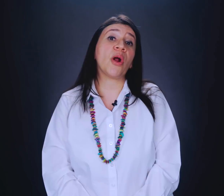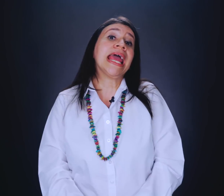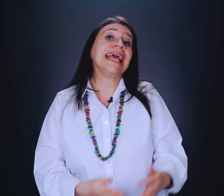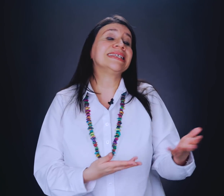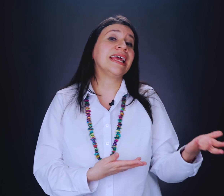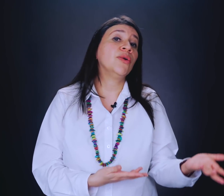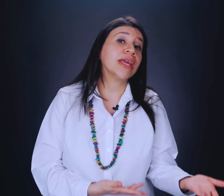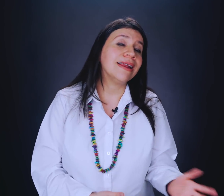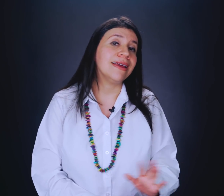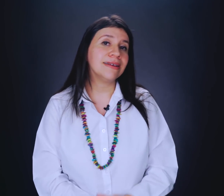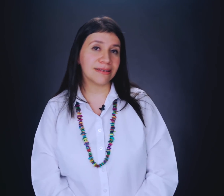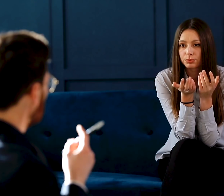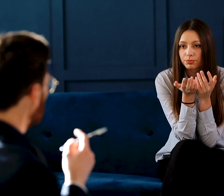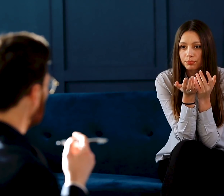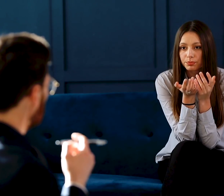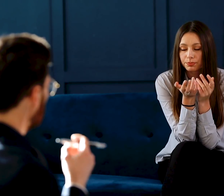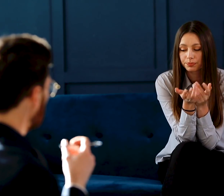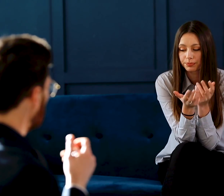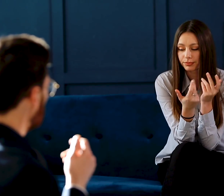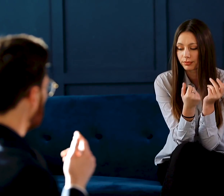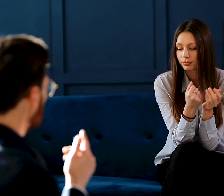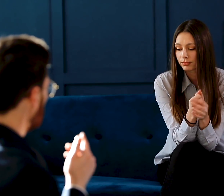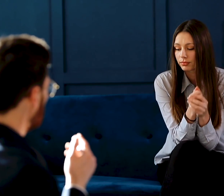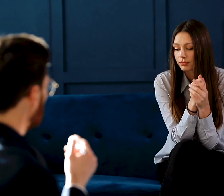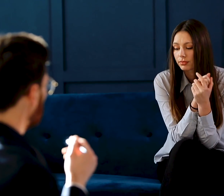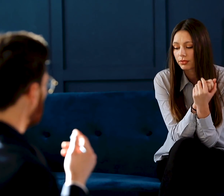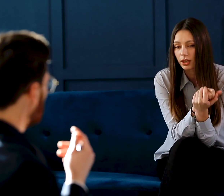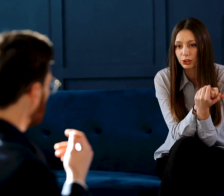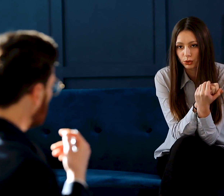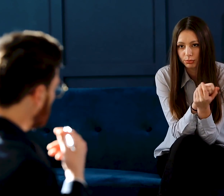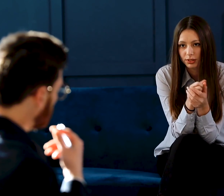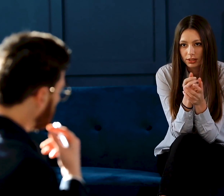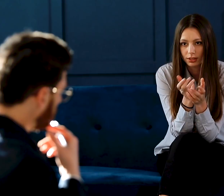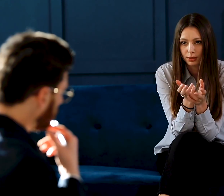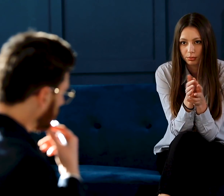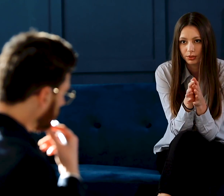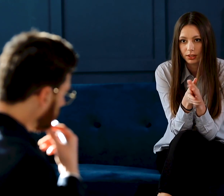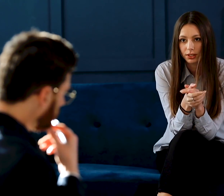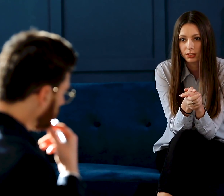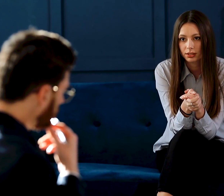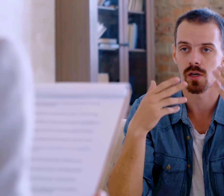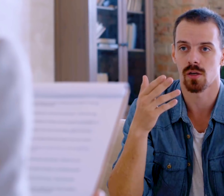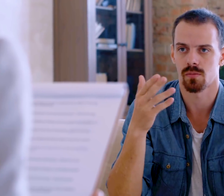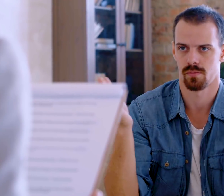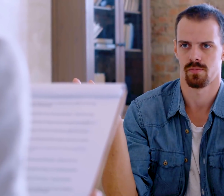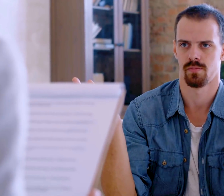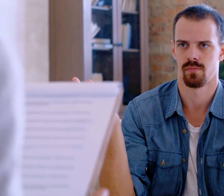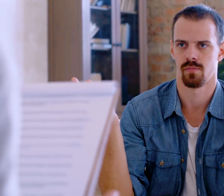pero es que él no quiere ir. Es que ella no quiere ir a terapia. Bueno, es que a veces la relación está tan complicada que ninguno de los dos acepta,